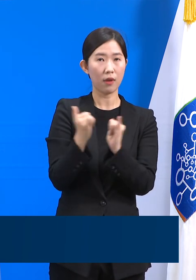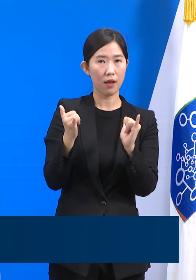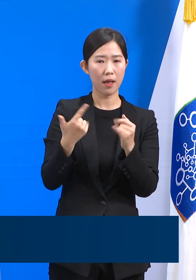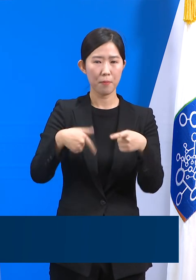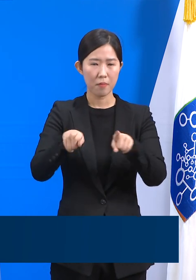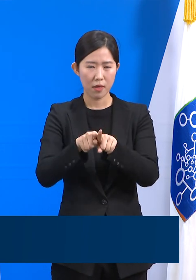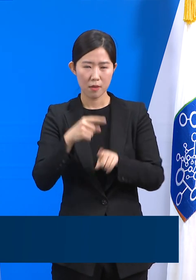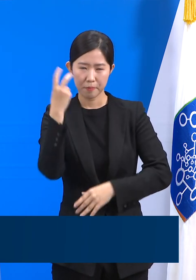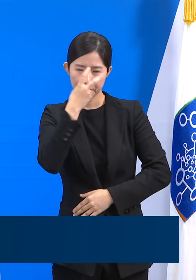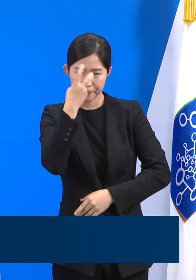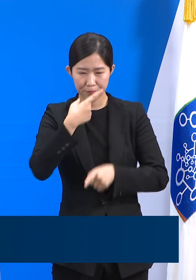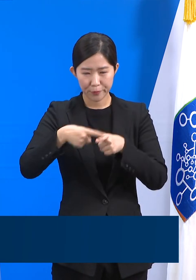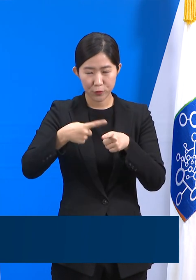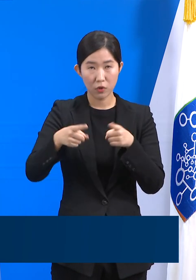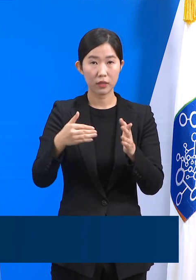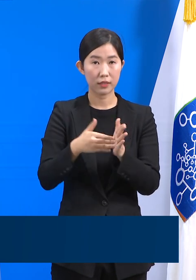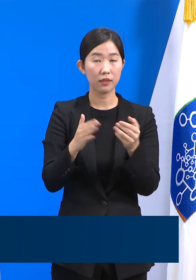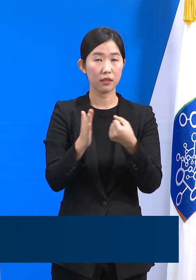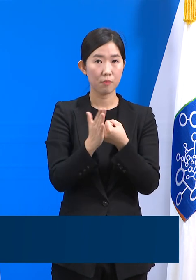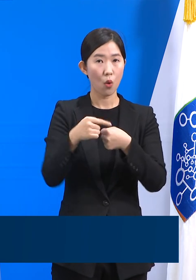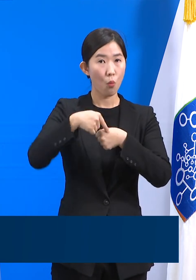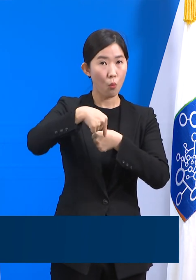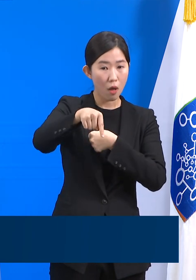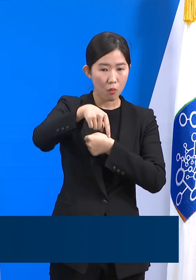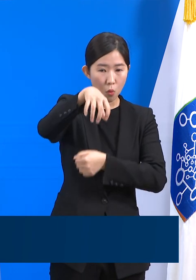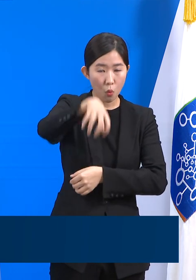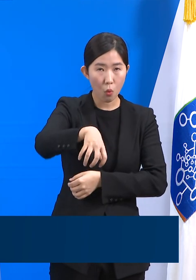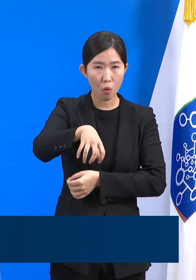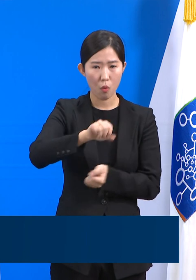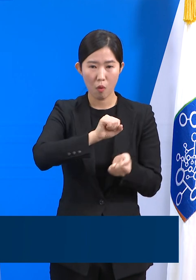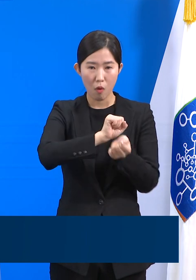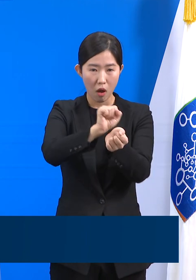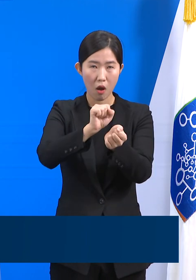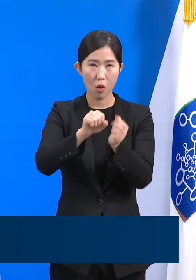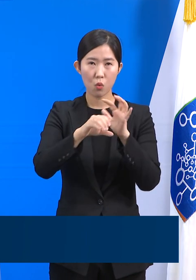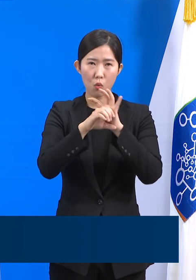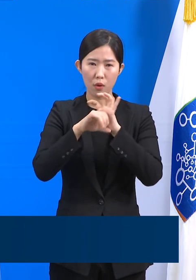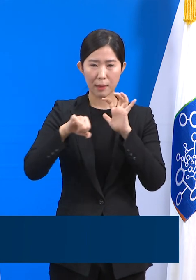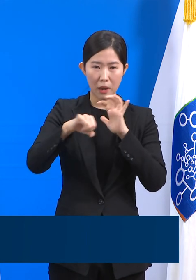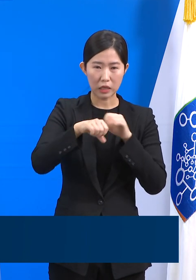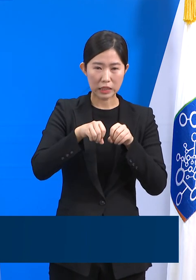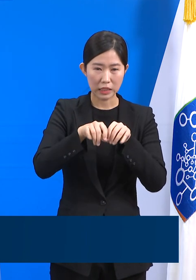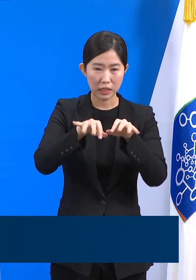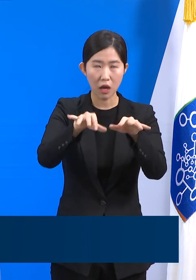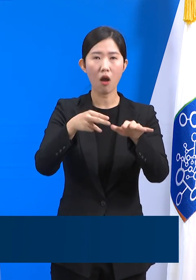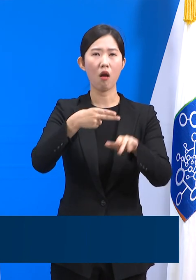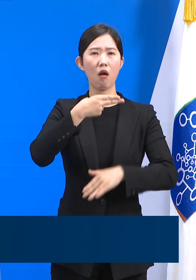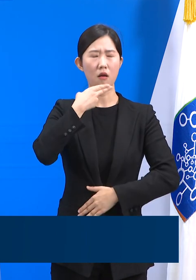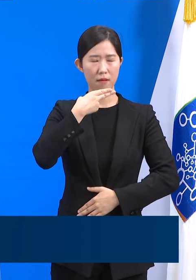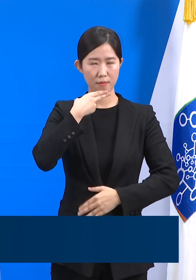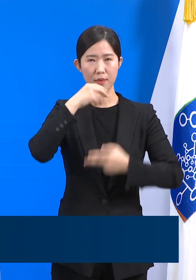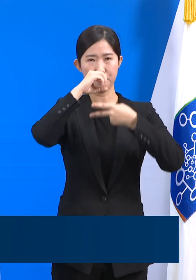분석되었기 때문에 외부로 감염병원체가 확산될 가능성은 거의 없다고 보아도 무방합니다.